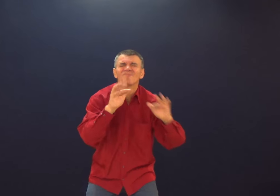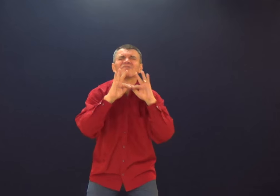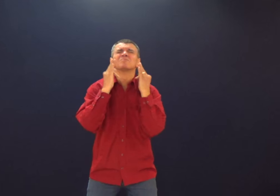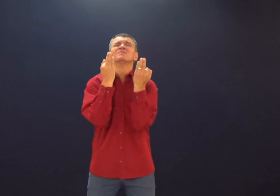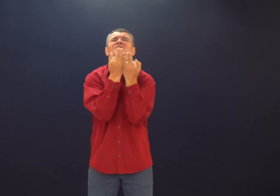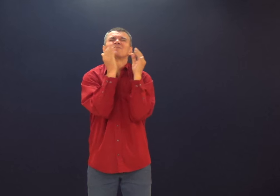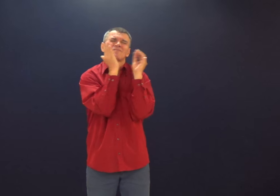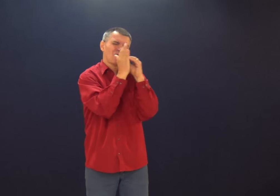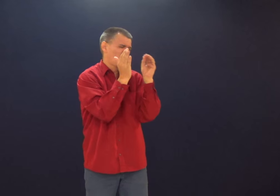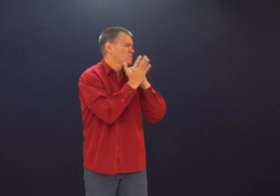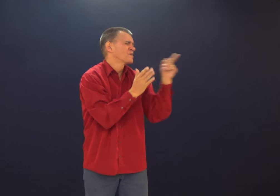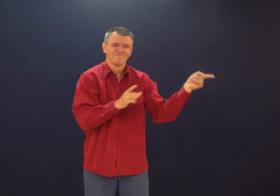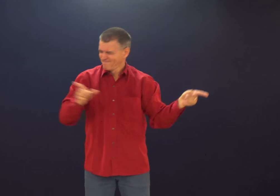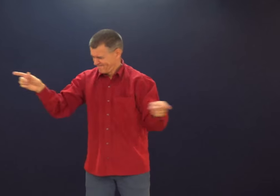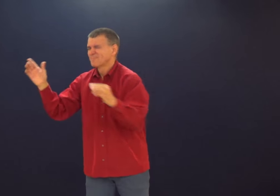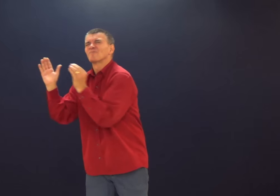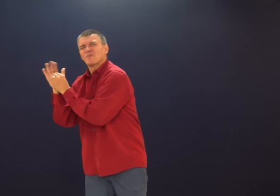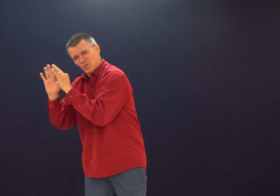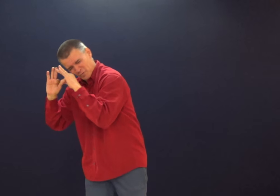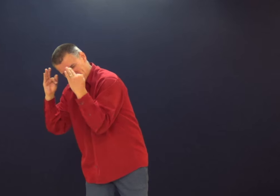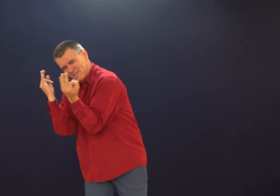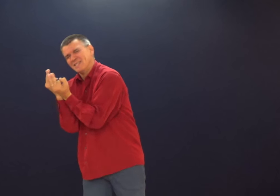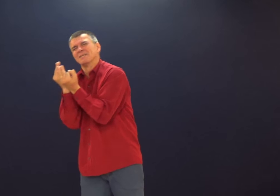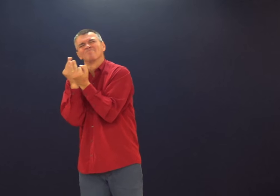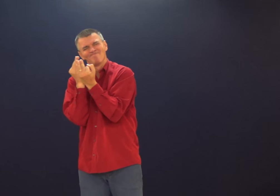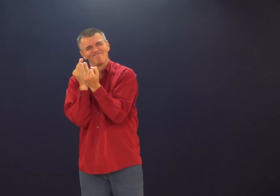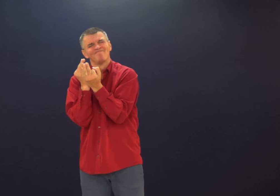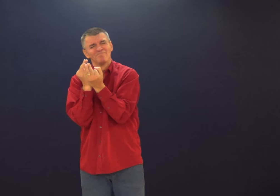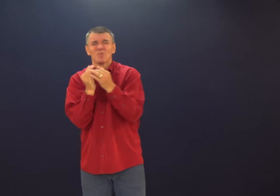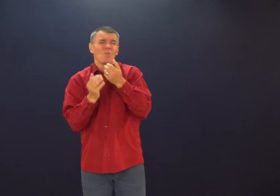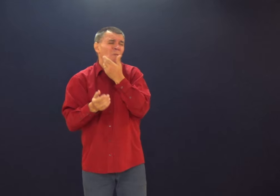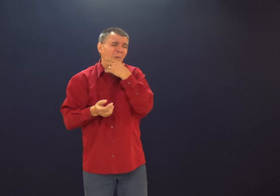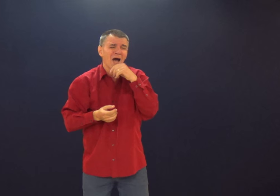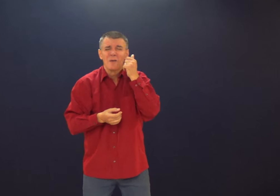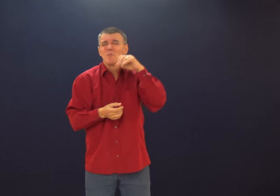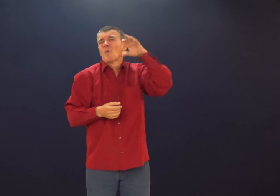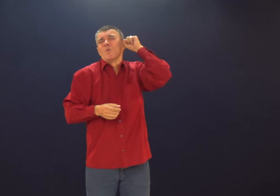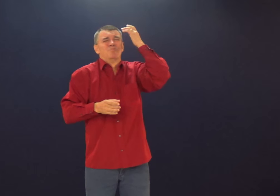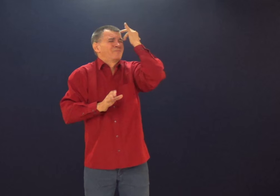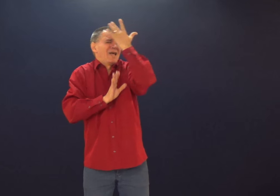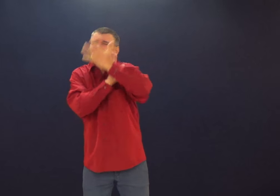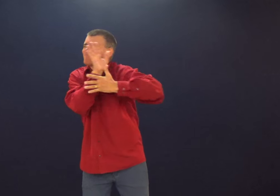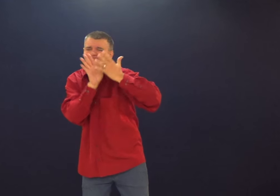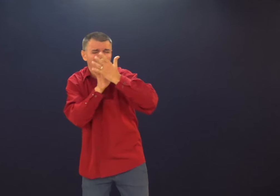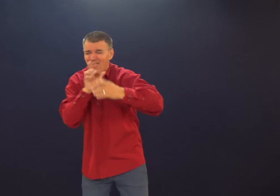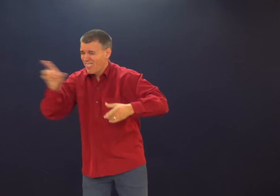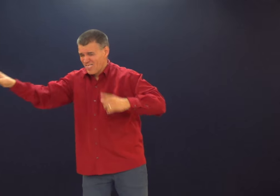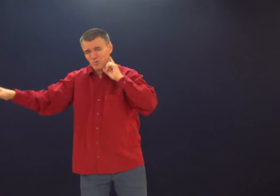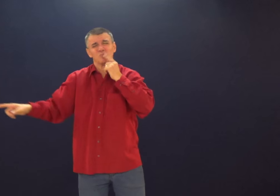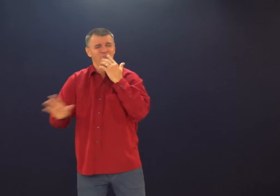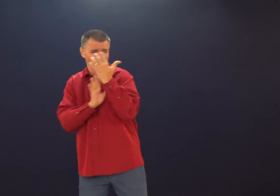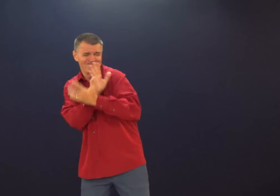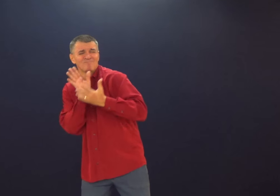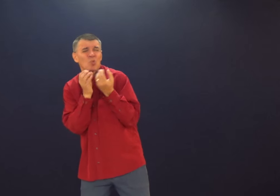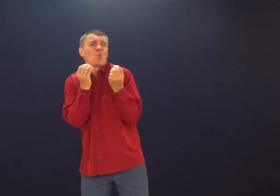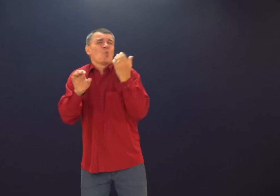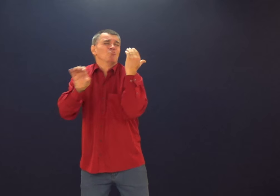eu vejo ali que surdos estão sendo salvos, mas suas famílias também têm que ser salvos. O pai, a mãe que não sabe livros,